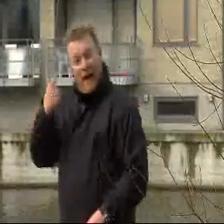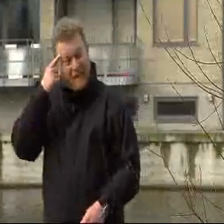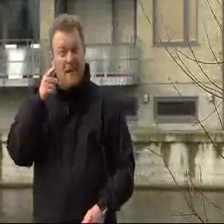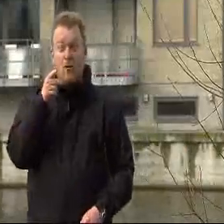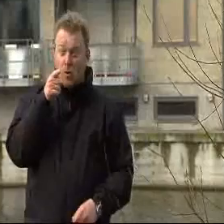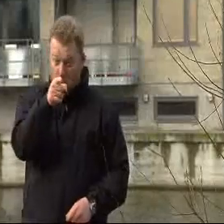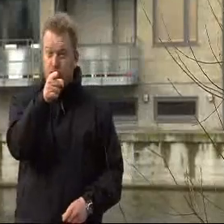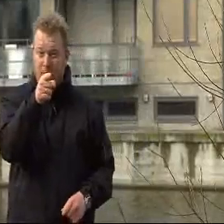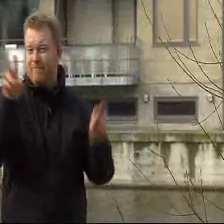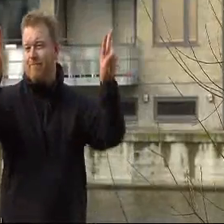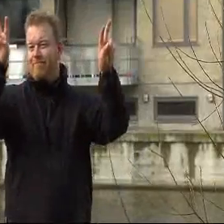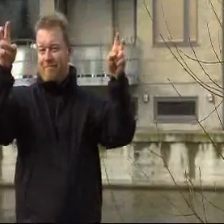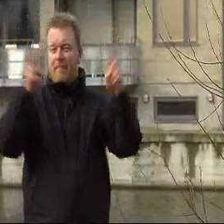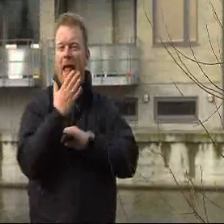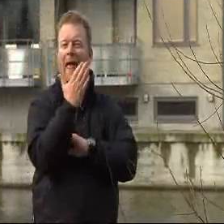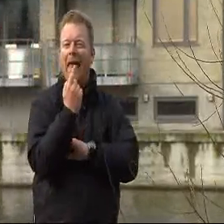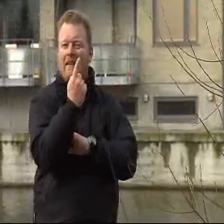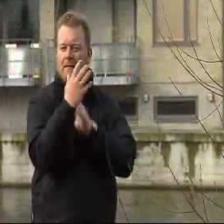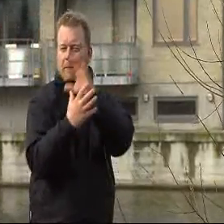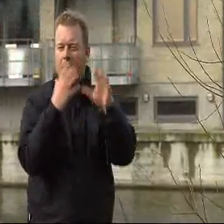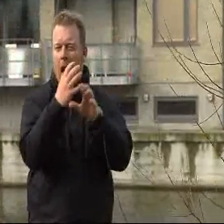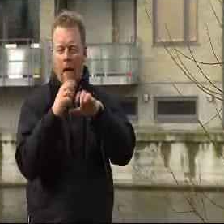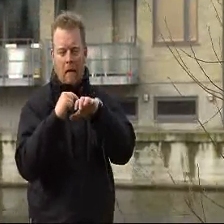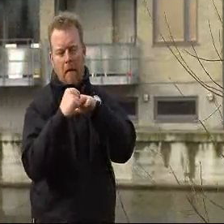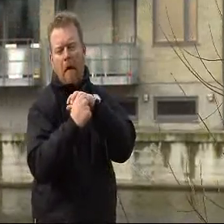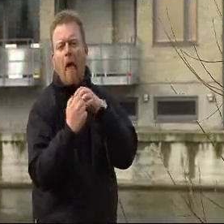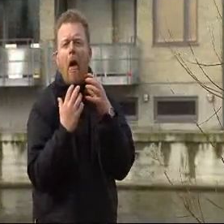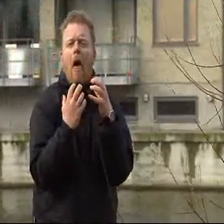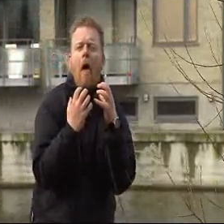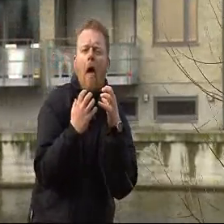Er du klar over, giktsmerter er et varsel om uvær eller regn?